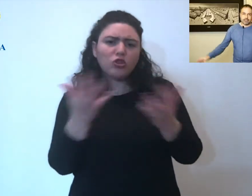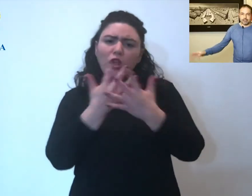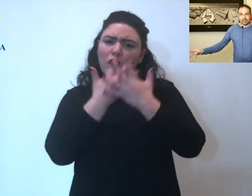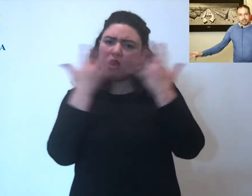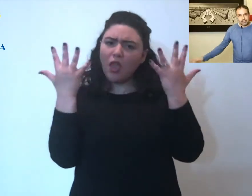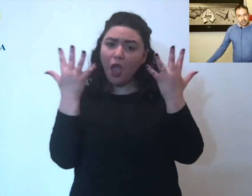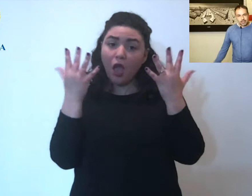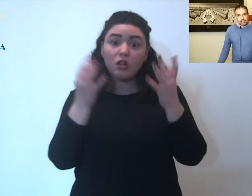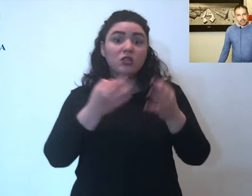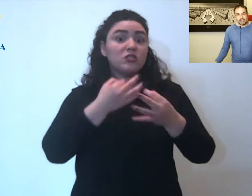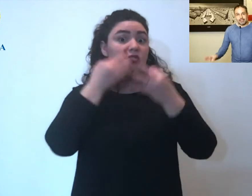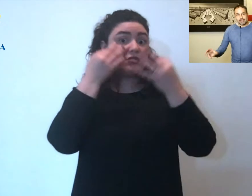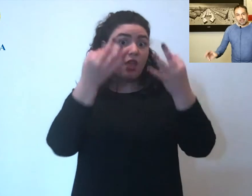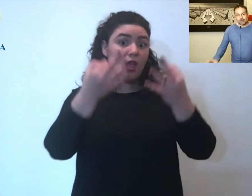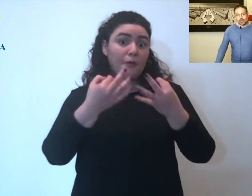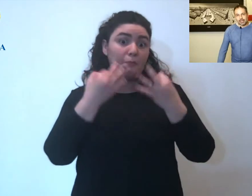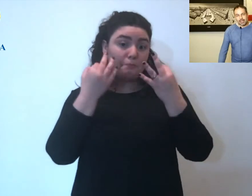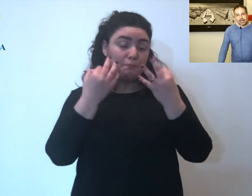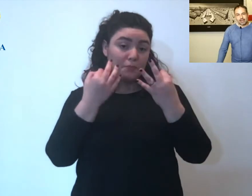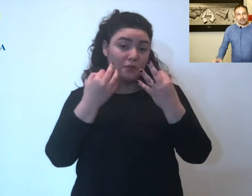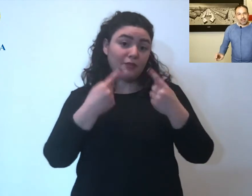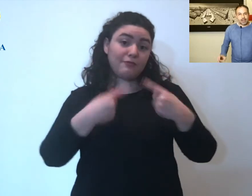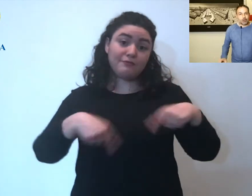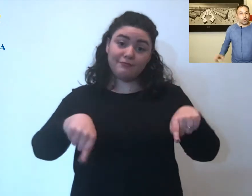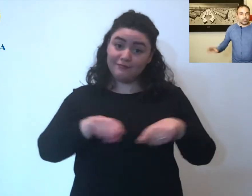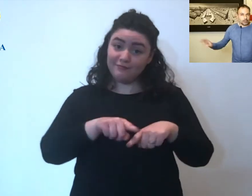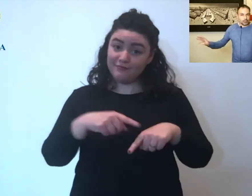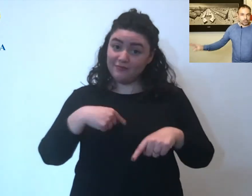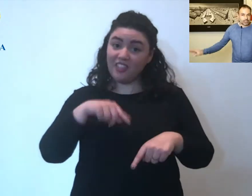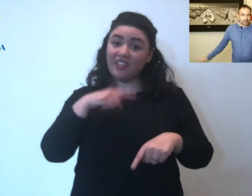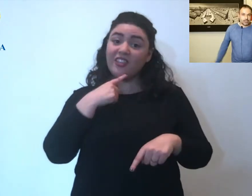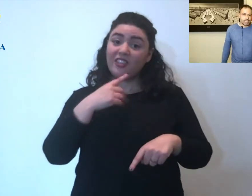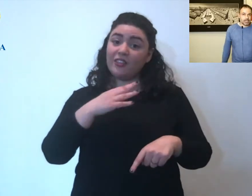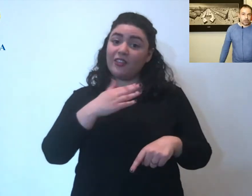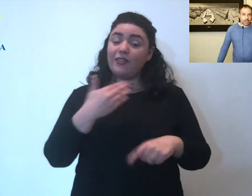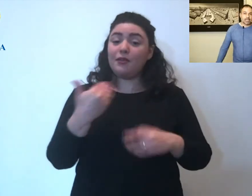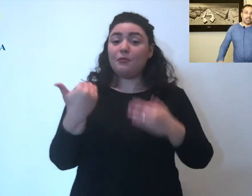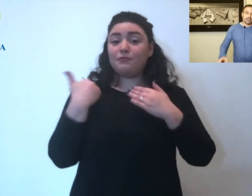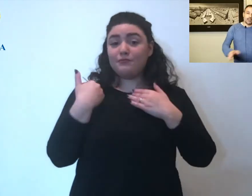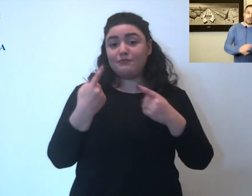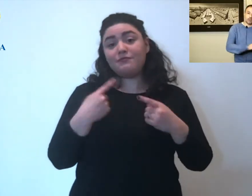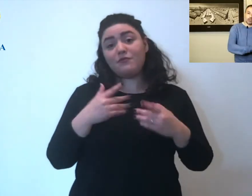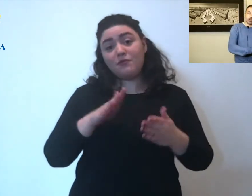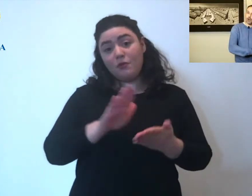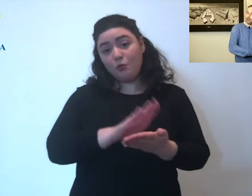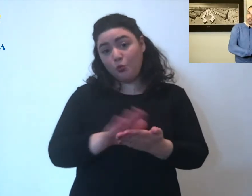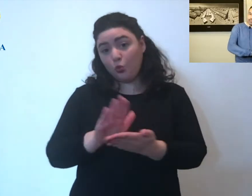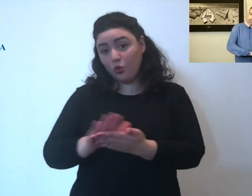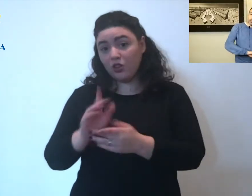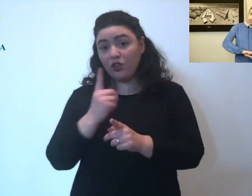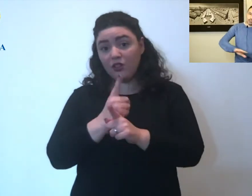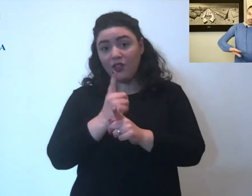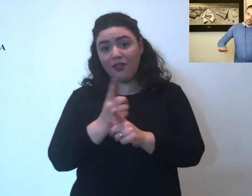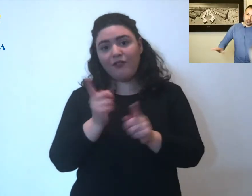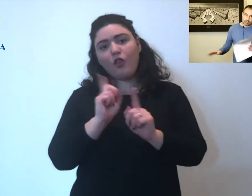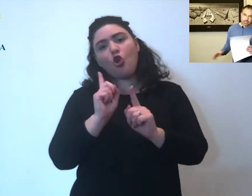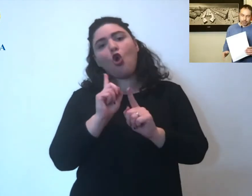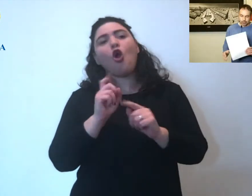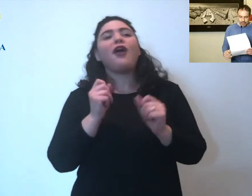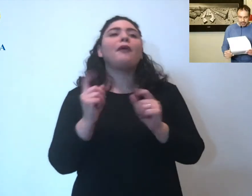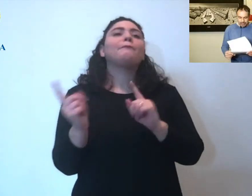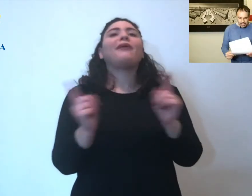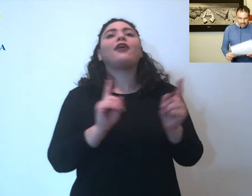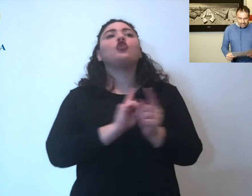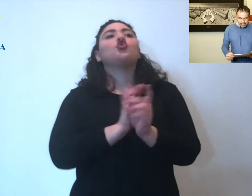bisogni ovviamente la deiezione del cane va raccolta e buttata via, non è che in tempo di covid dobbiamo diventare